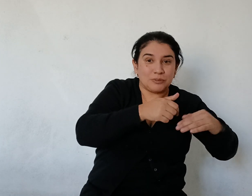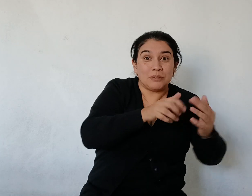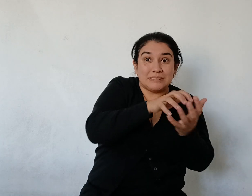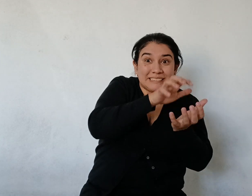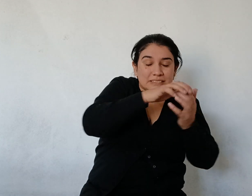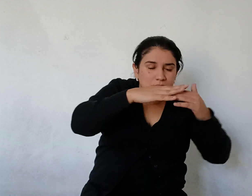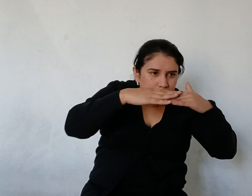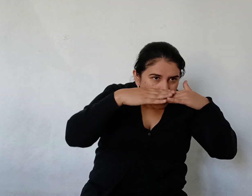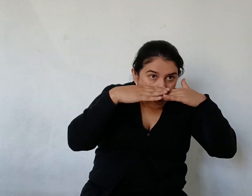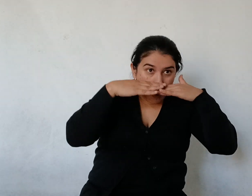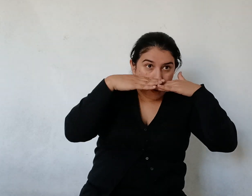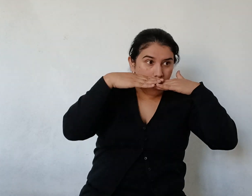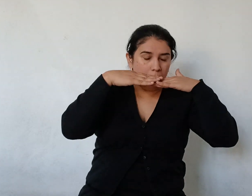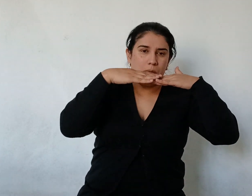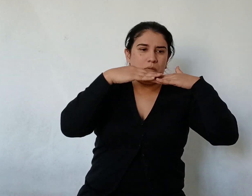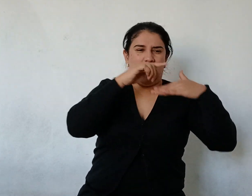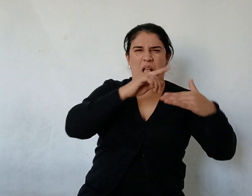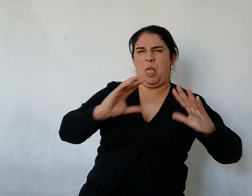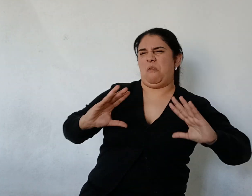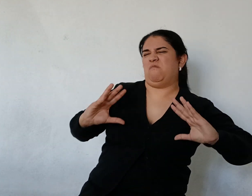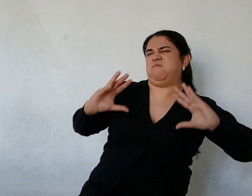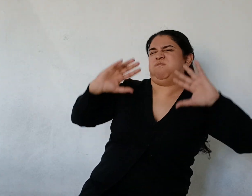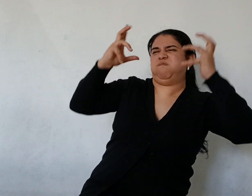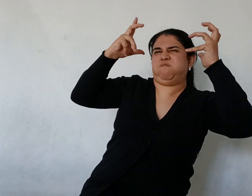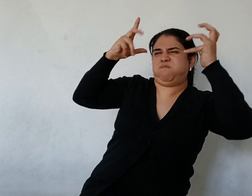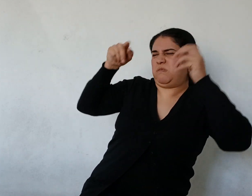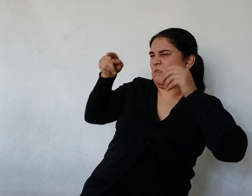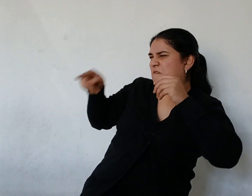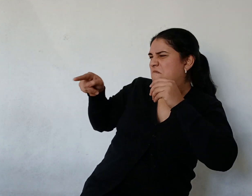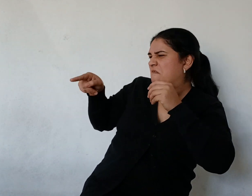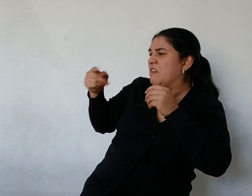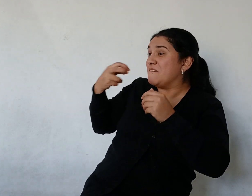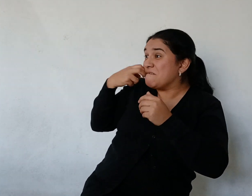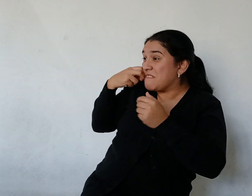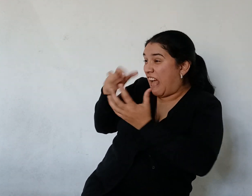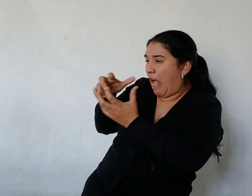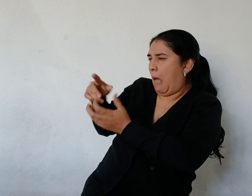yacaré Porque los había engañado Diciéndoles que eso era una ballena